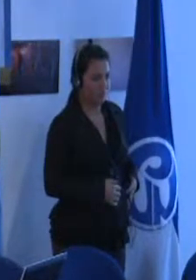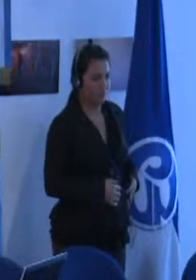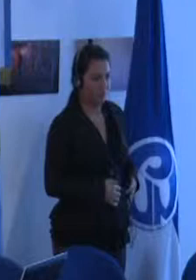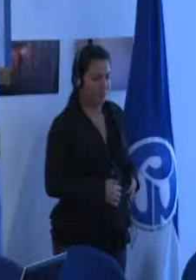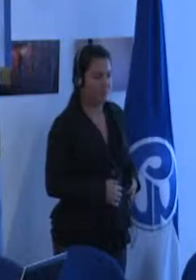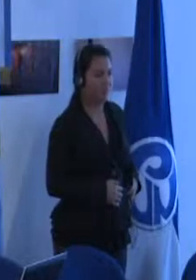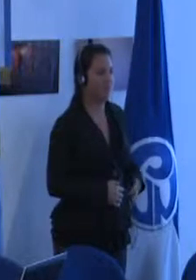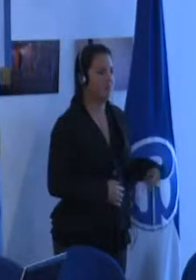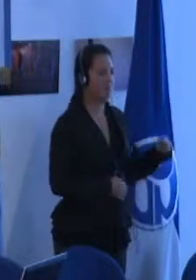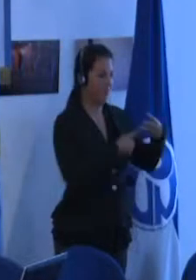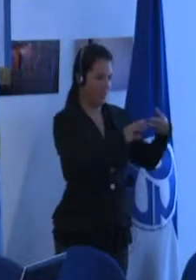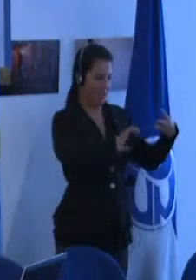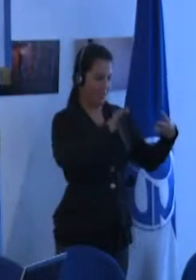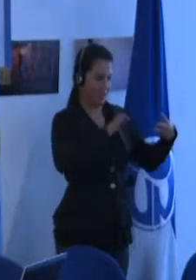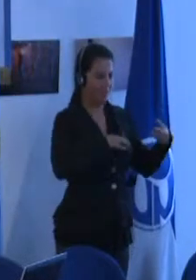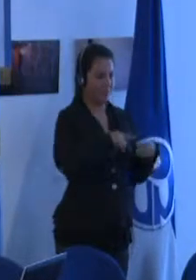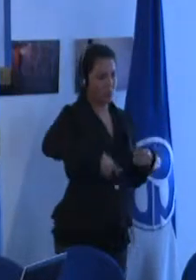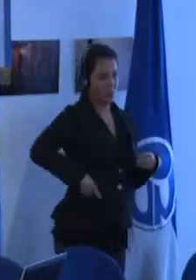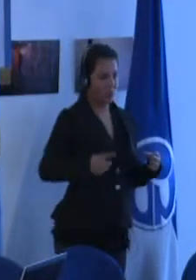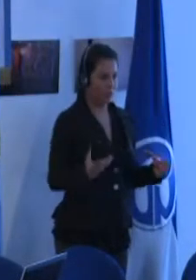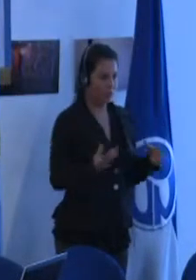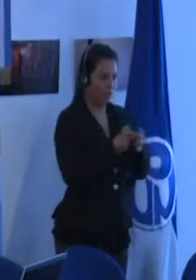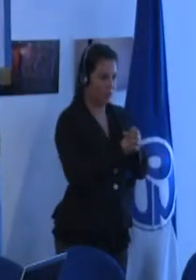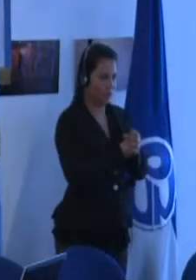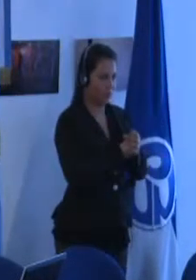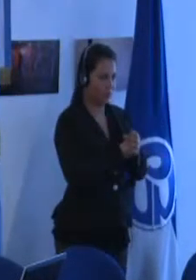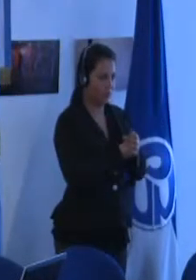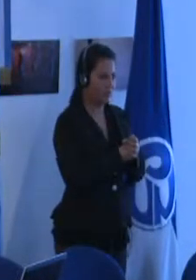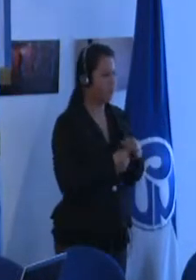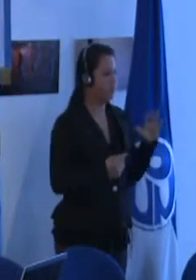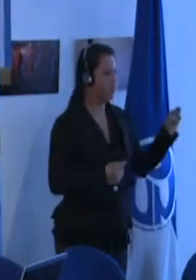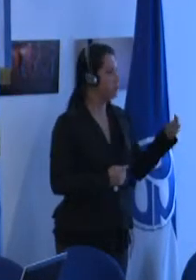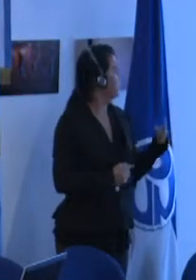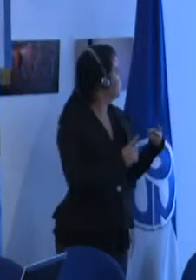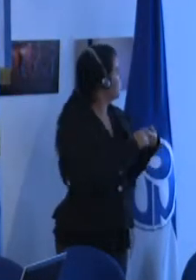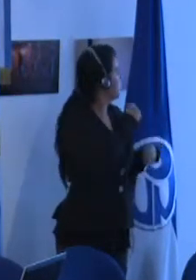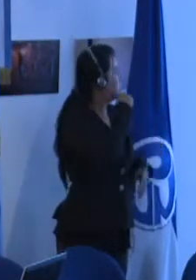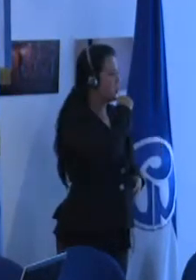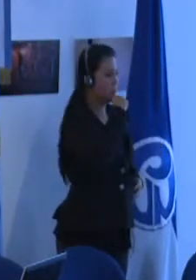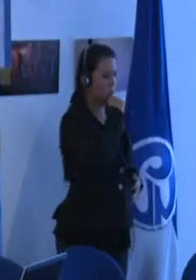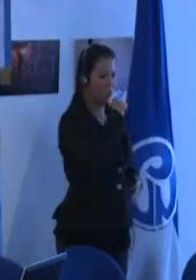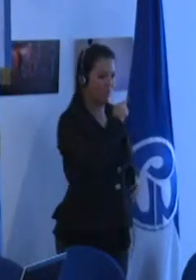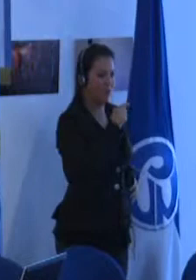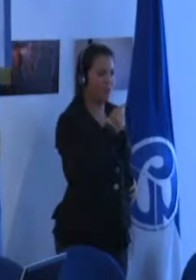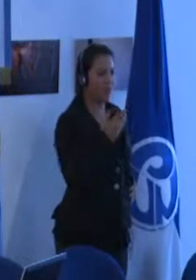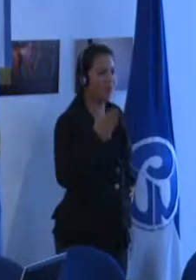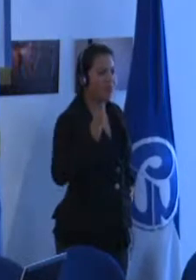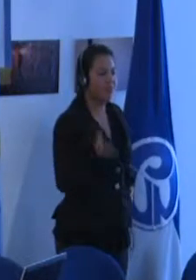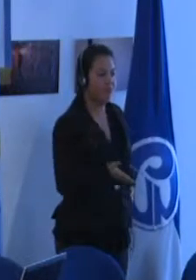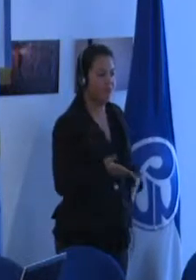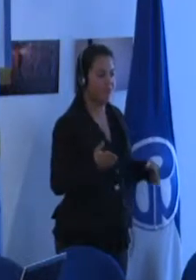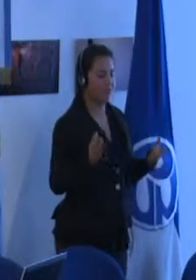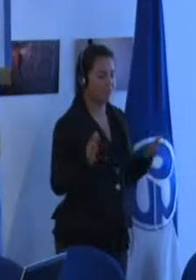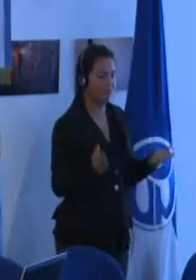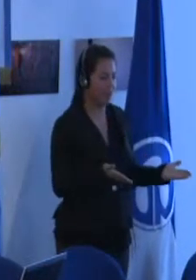tercera característica de la escuela inclusiva no estoy seguro del término rojo la educación inclusiva trae